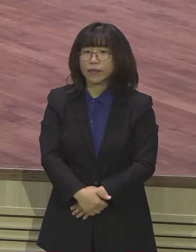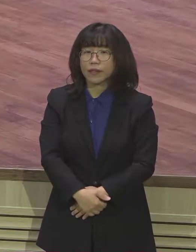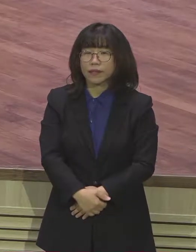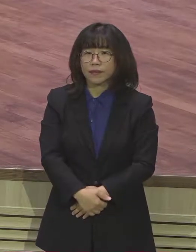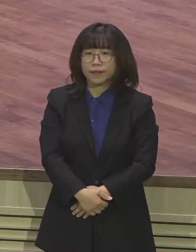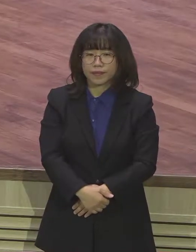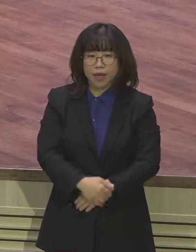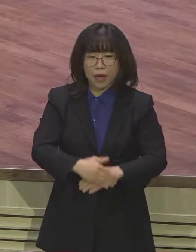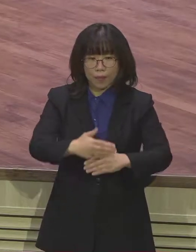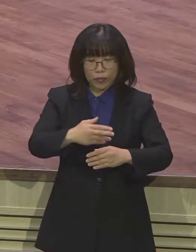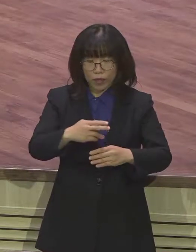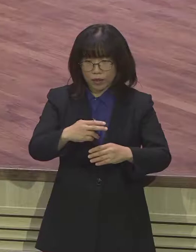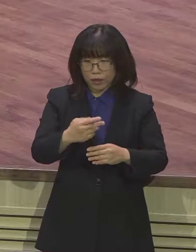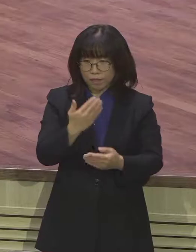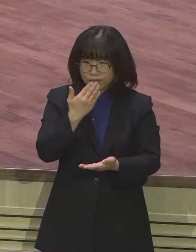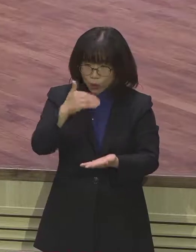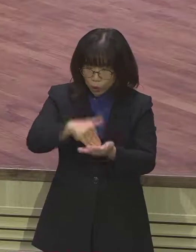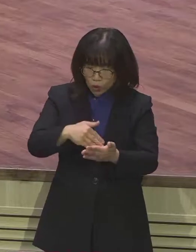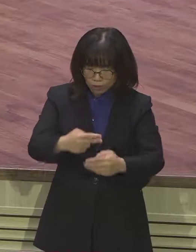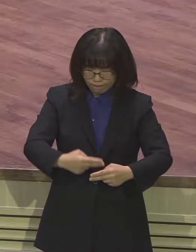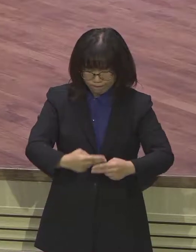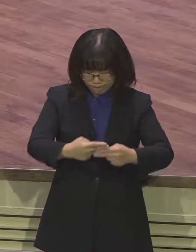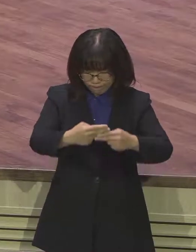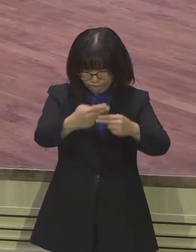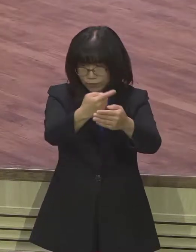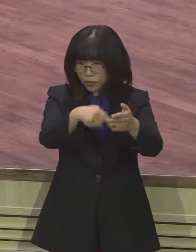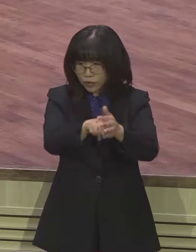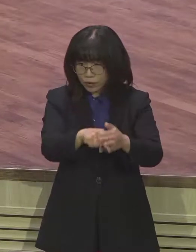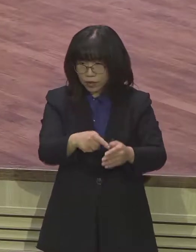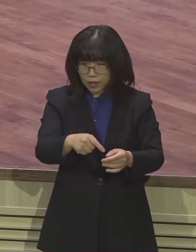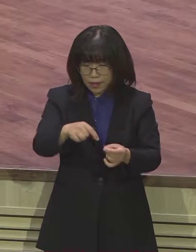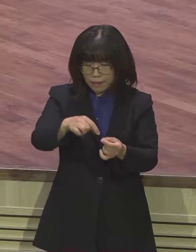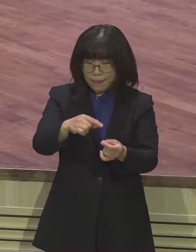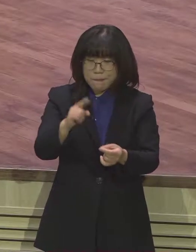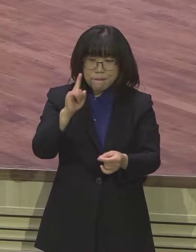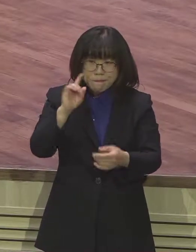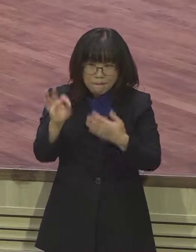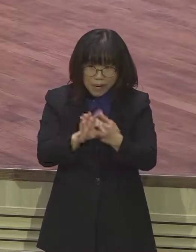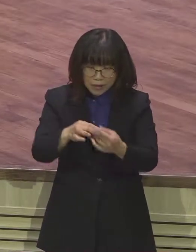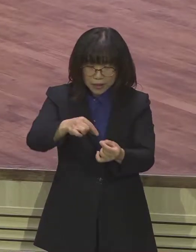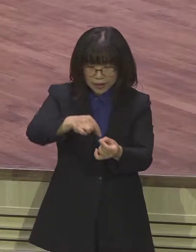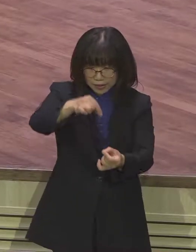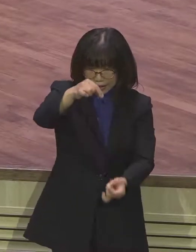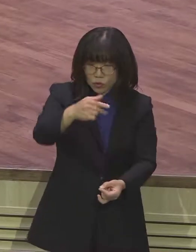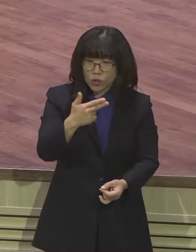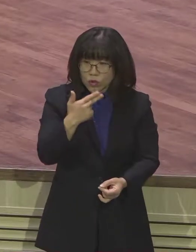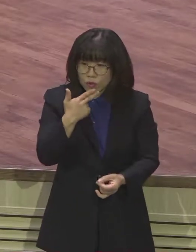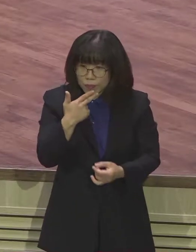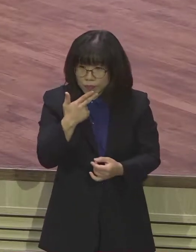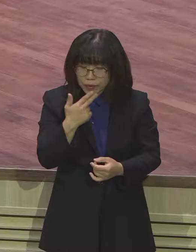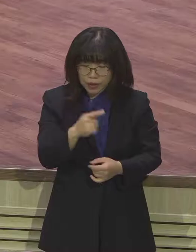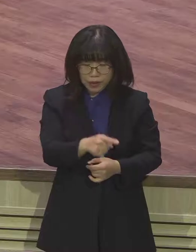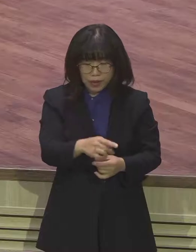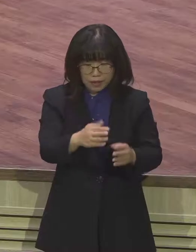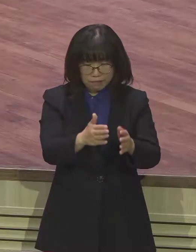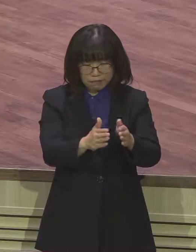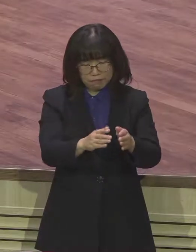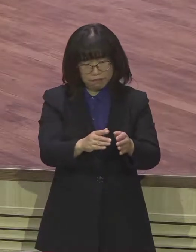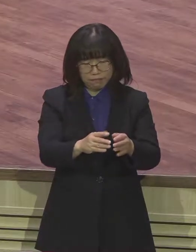다림줄이 없는 상태에서 벽돌을 쌓게 되어지면 삐뚤빼뚤 쌓아질 수밖에 없고 결국은 기울어진 이